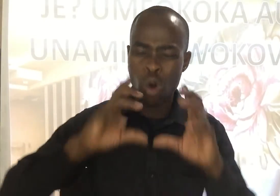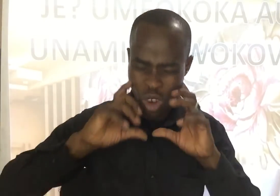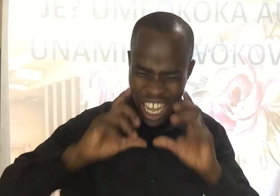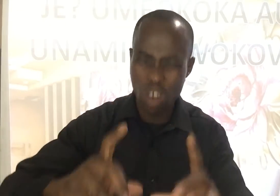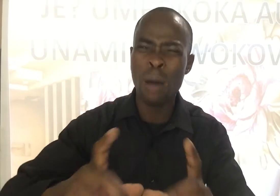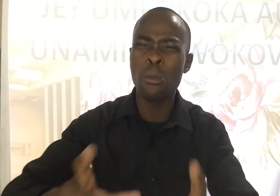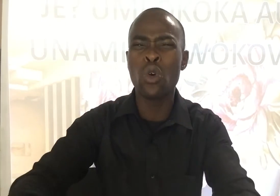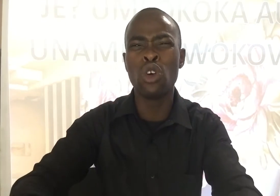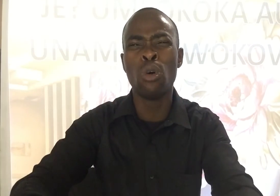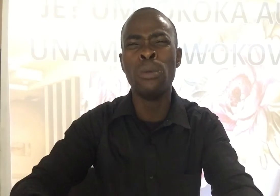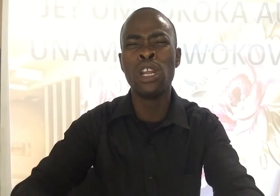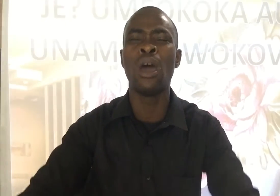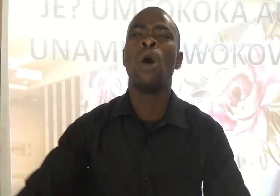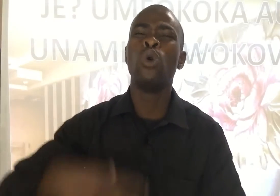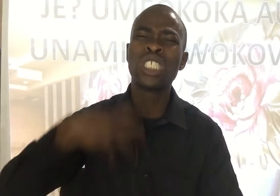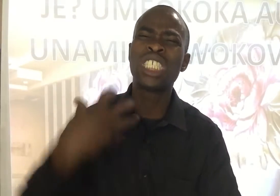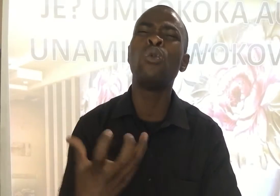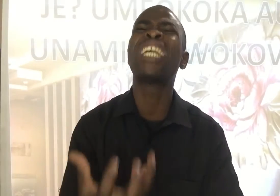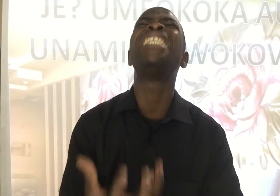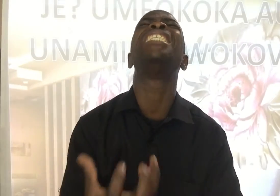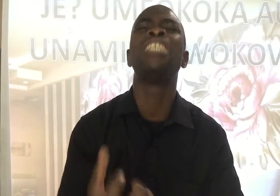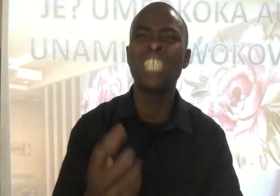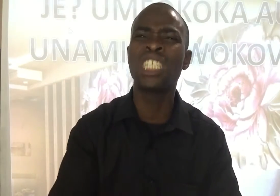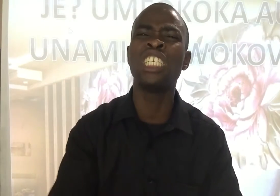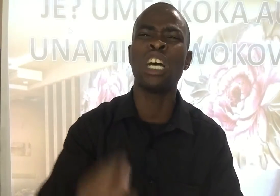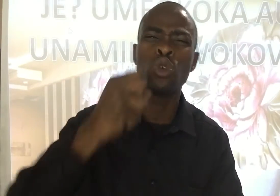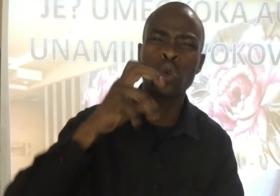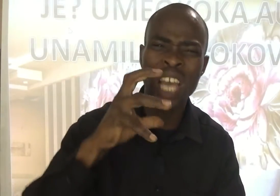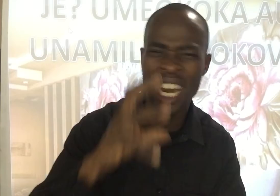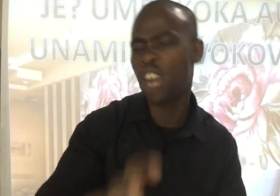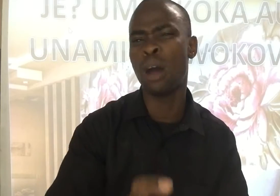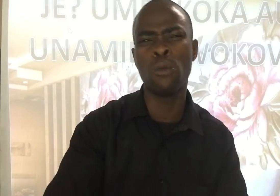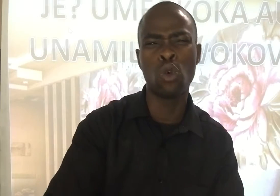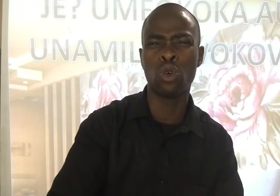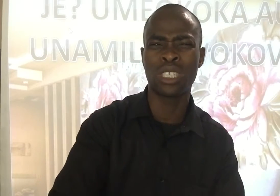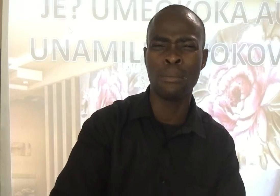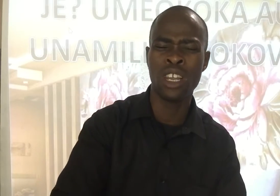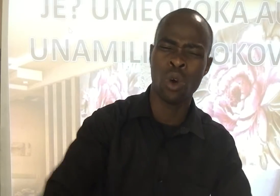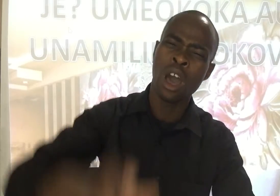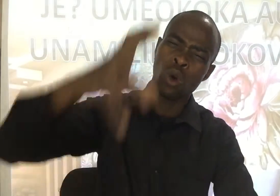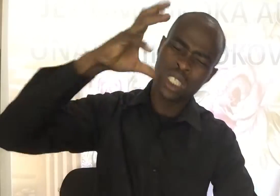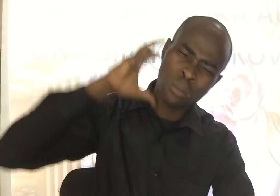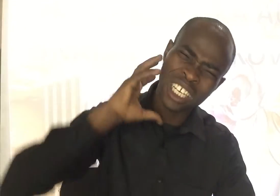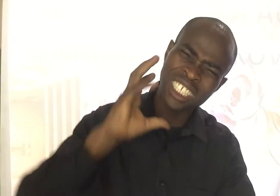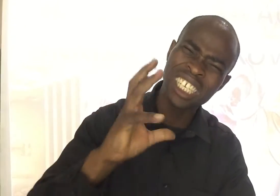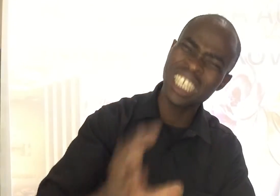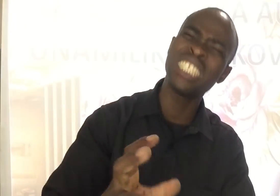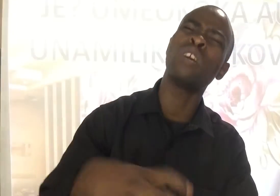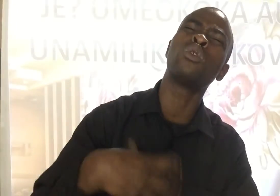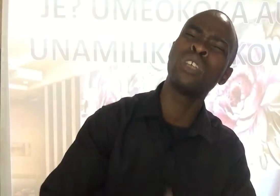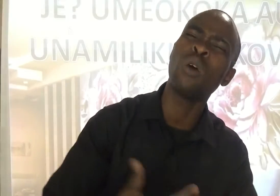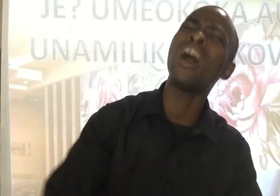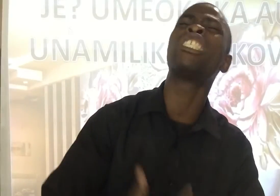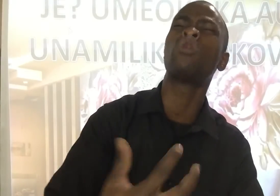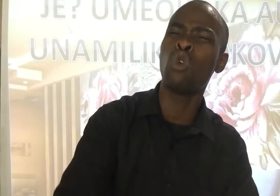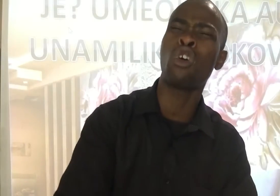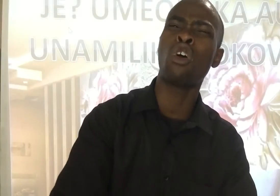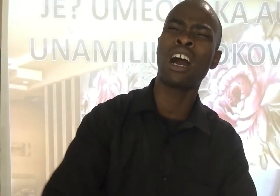neno na mungu lihubiriwe Usiwe kizingiti ya kuzuhia neno na mungu kutabiriwa Usiwe kizingiti ya kuzuhia watu kuokoka